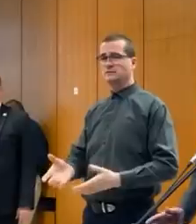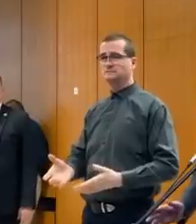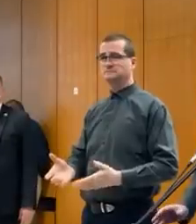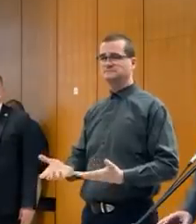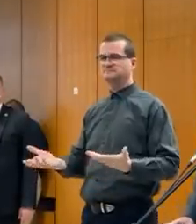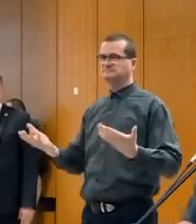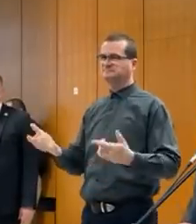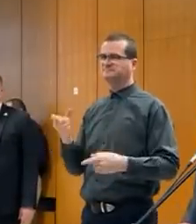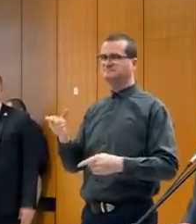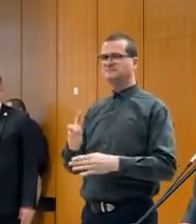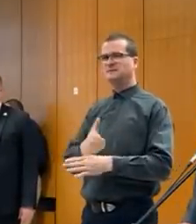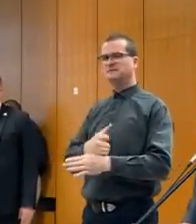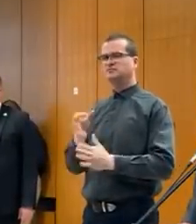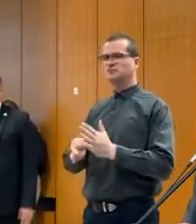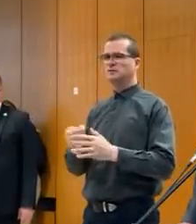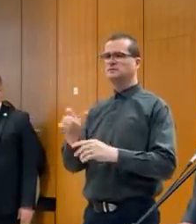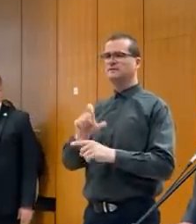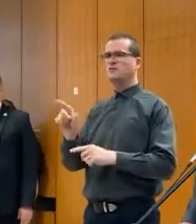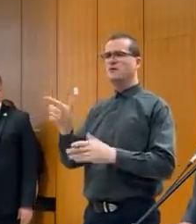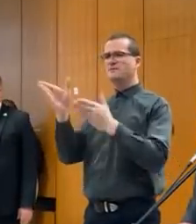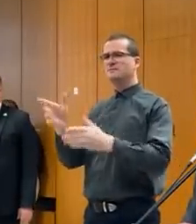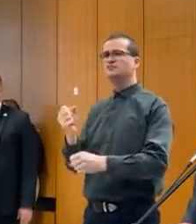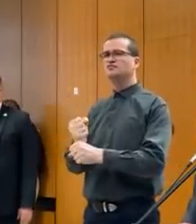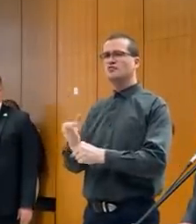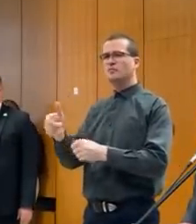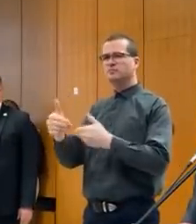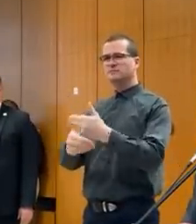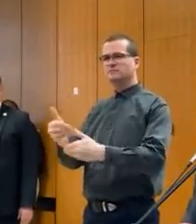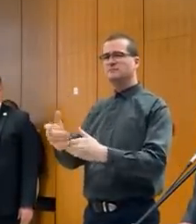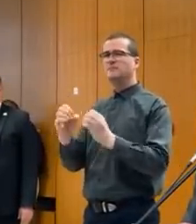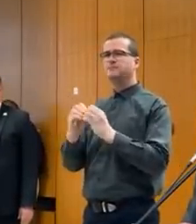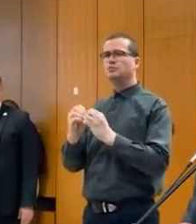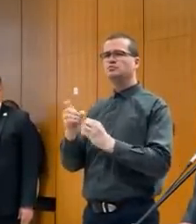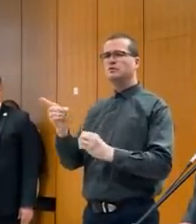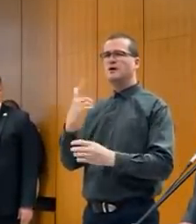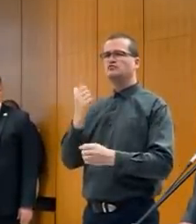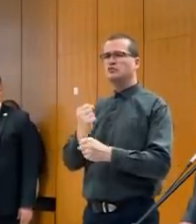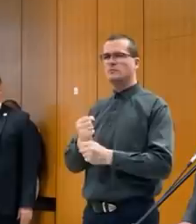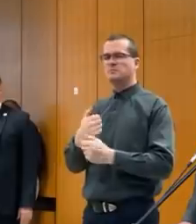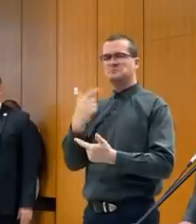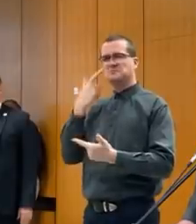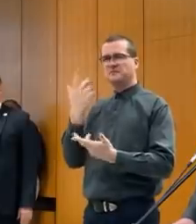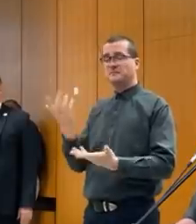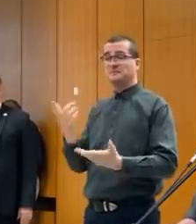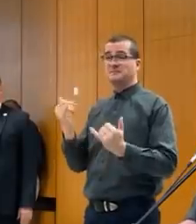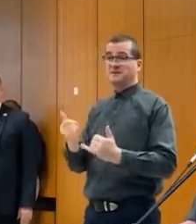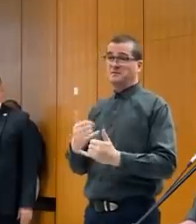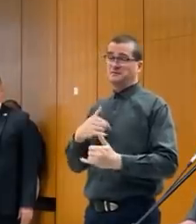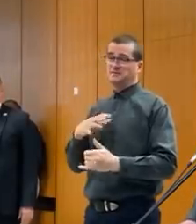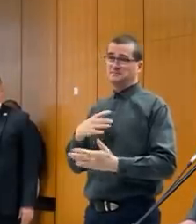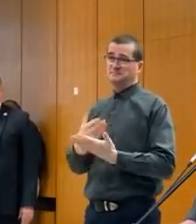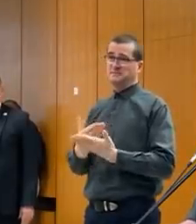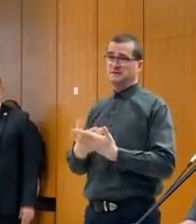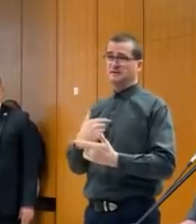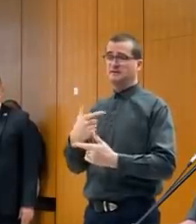Ale viete, to je veľmi predčasné hovoriť z hľadom na jeho aktivity. neviem, aké aktivity pán Bučka robil. Naozaj, preto chcem